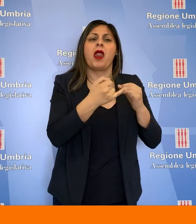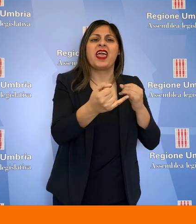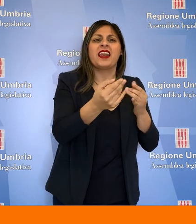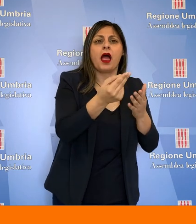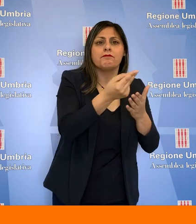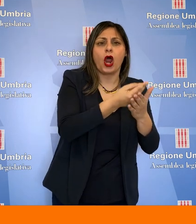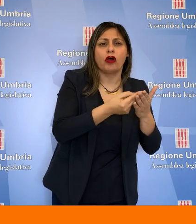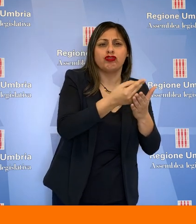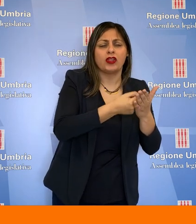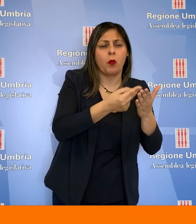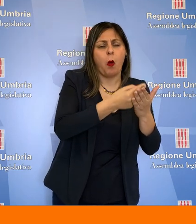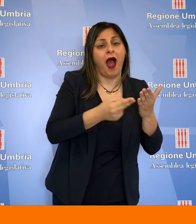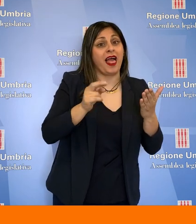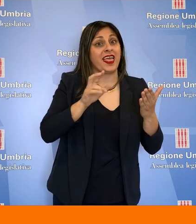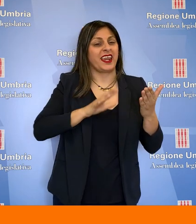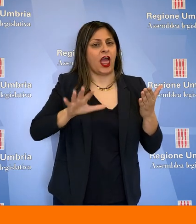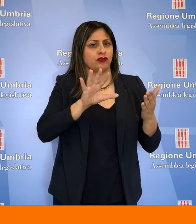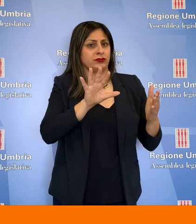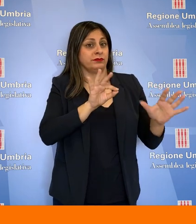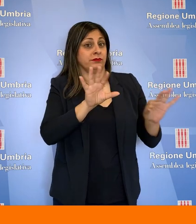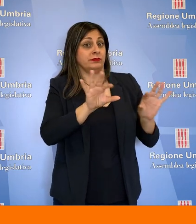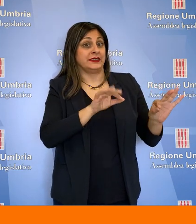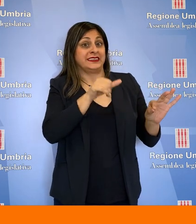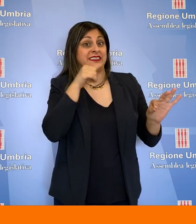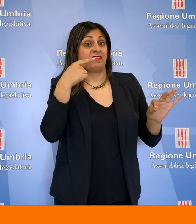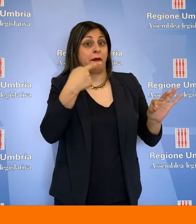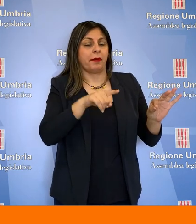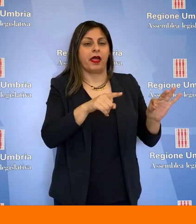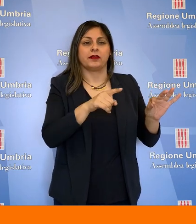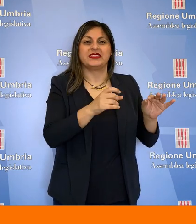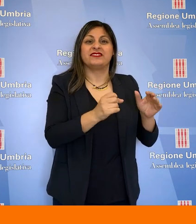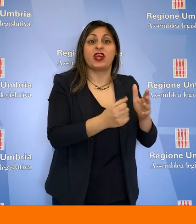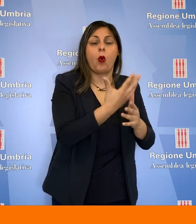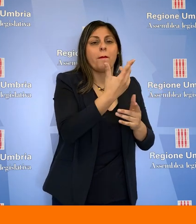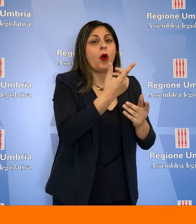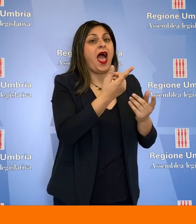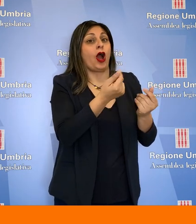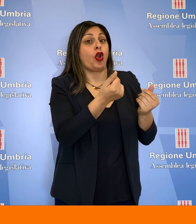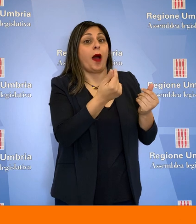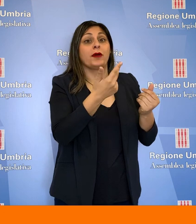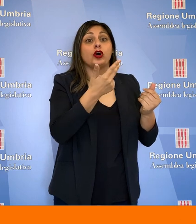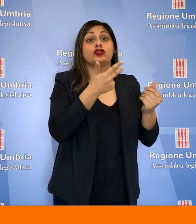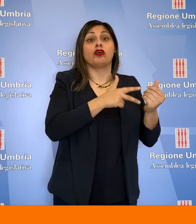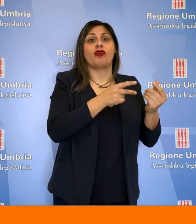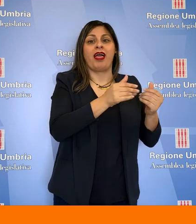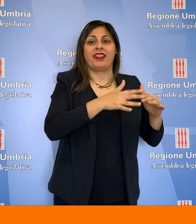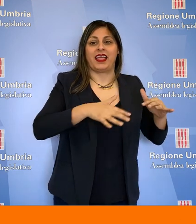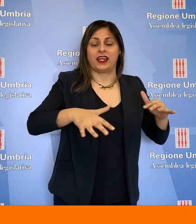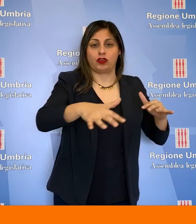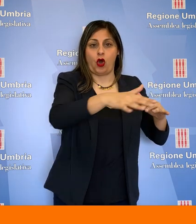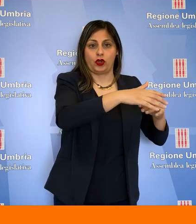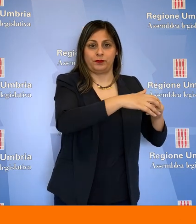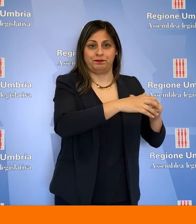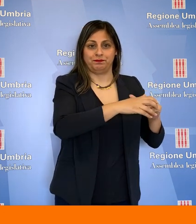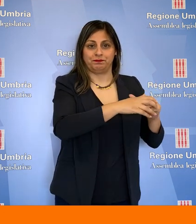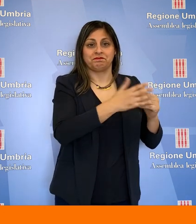Resilienza sulle linee progettuali individuate dalla Regione per lo sviluppo economico e sociale del